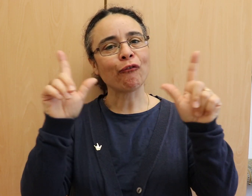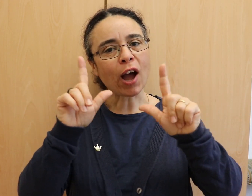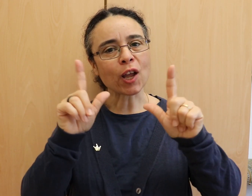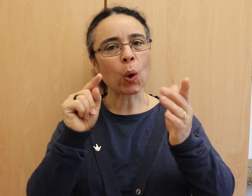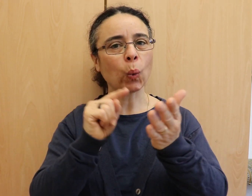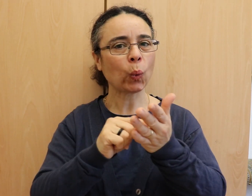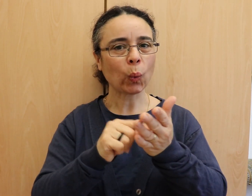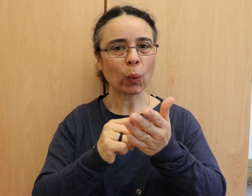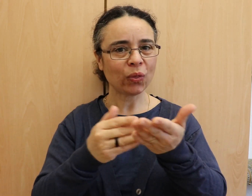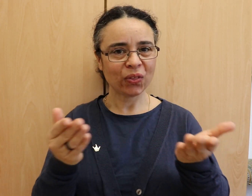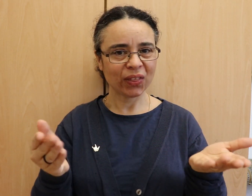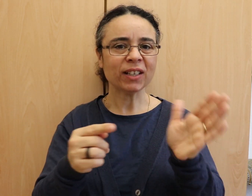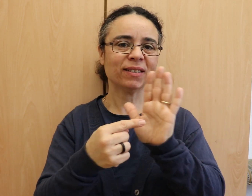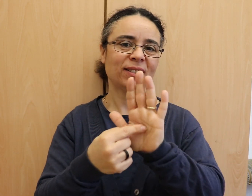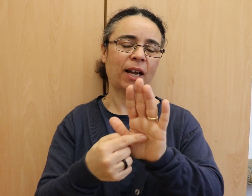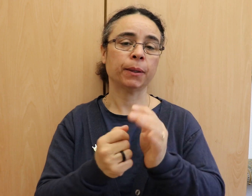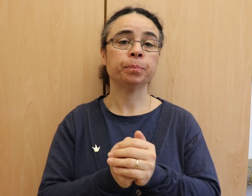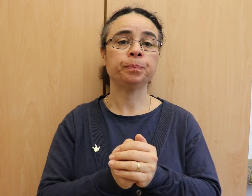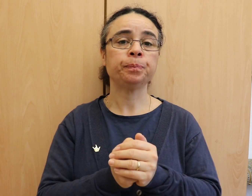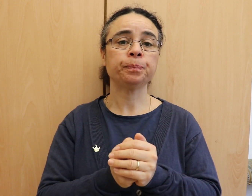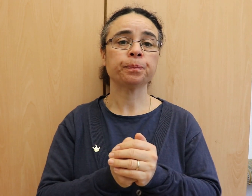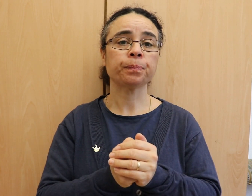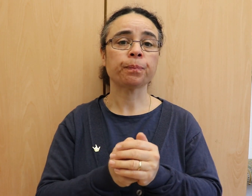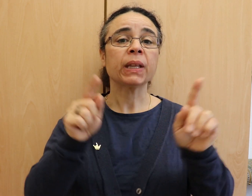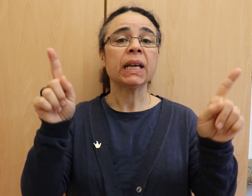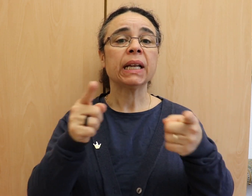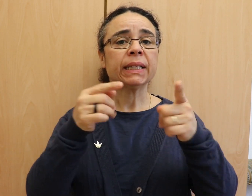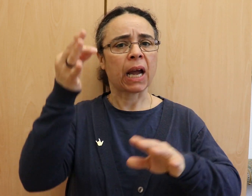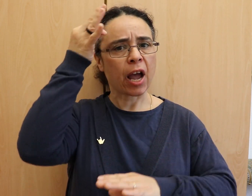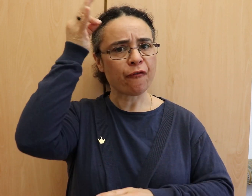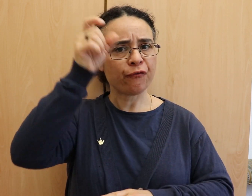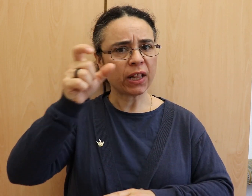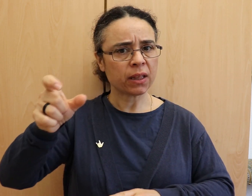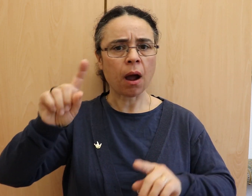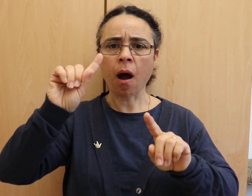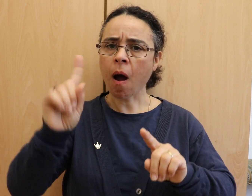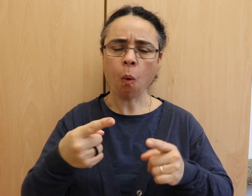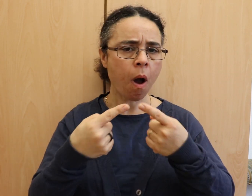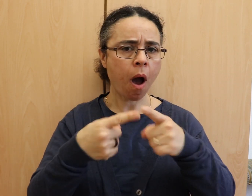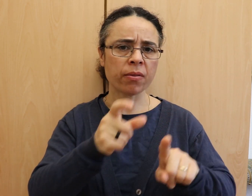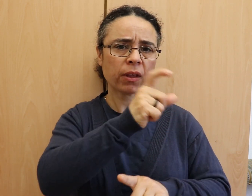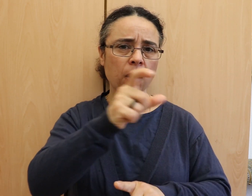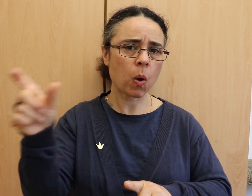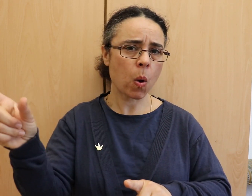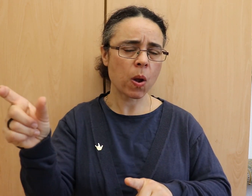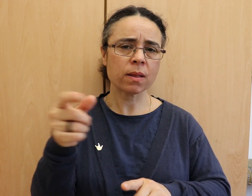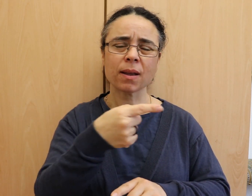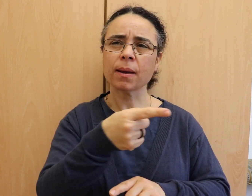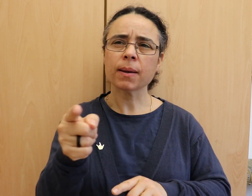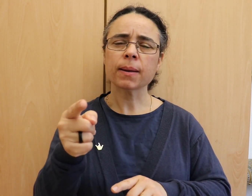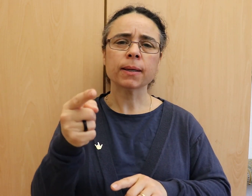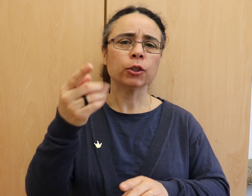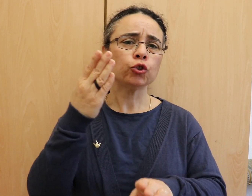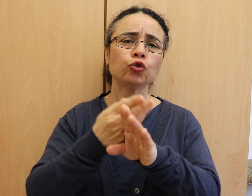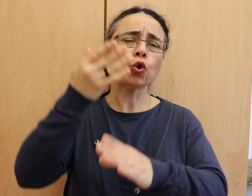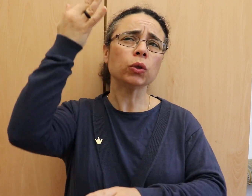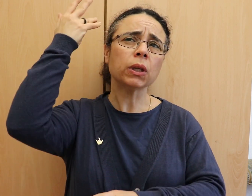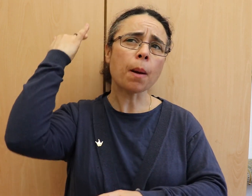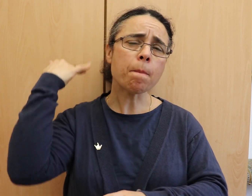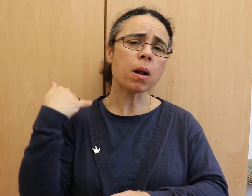Weihnachtsliedes Stille Nacht, so versuchten die Menschen von Beginn an, in Worte zu fassen, was